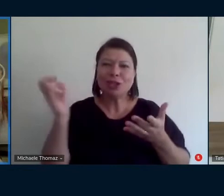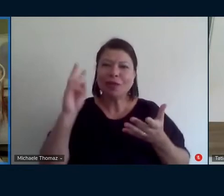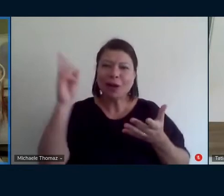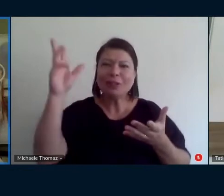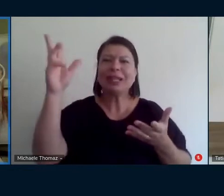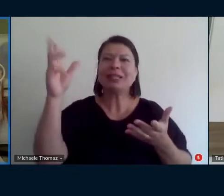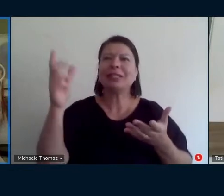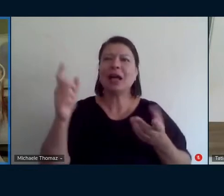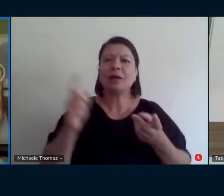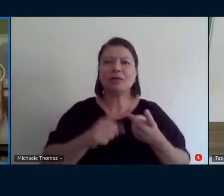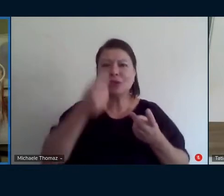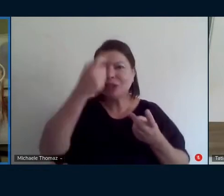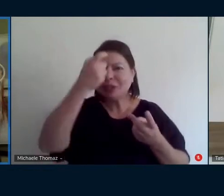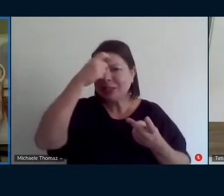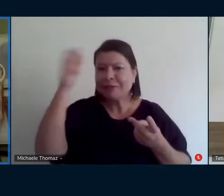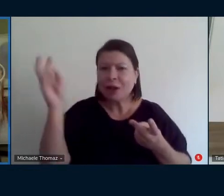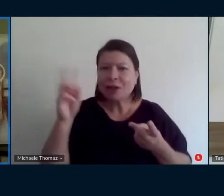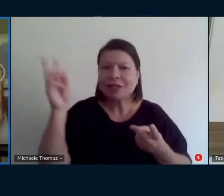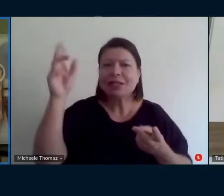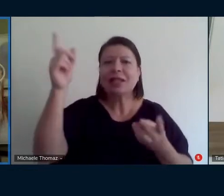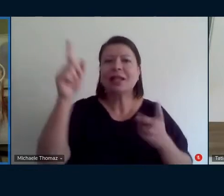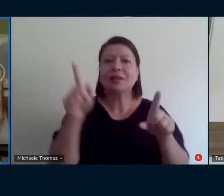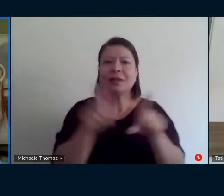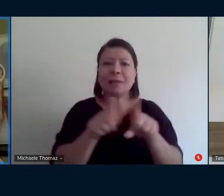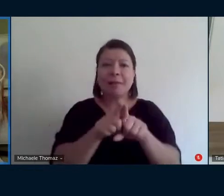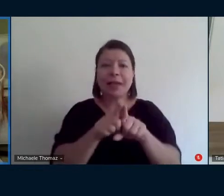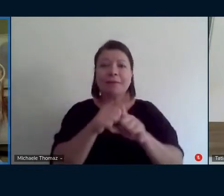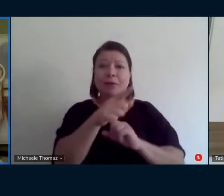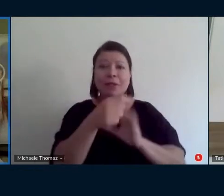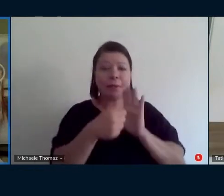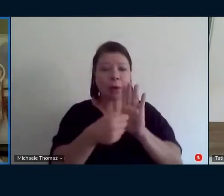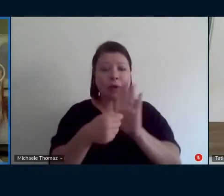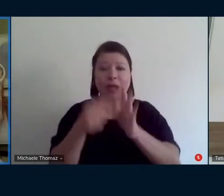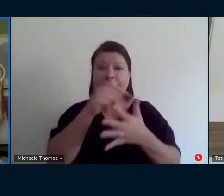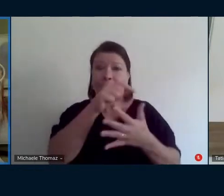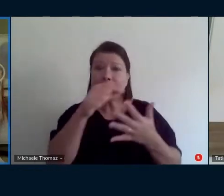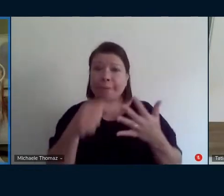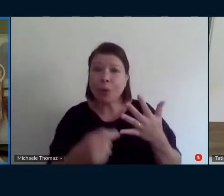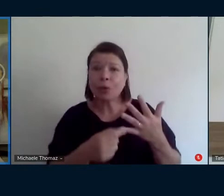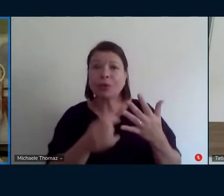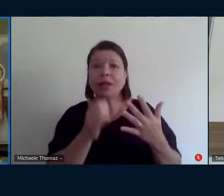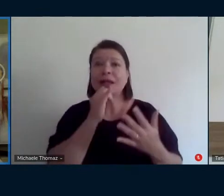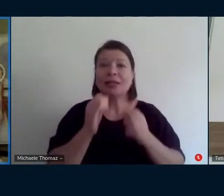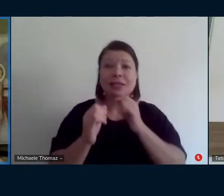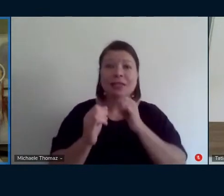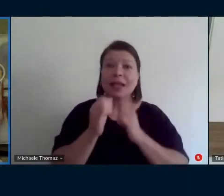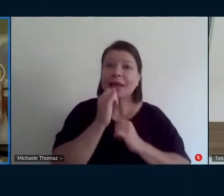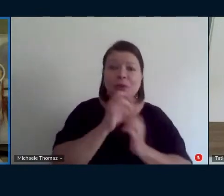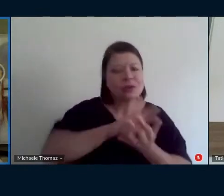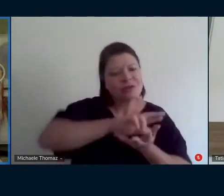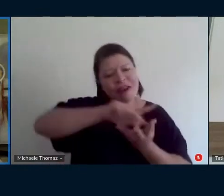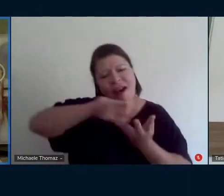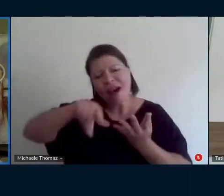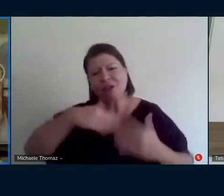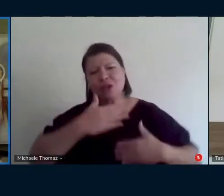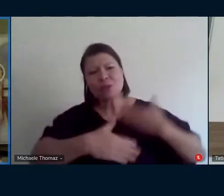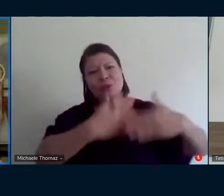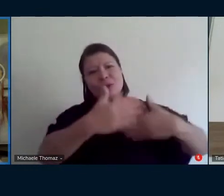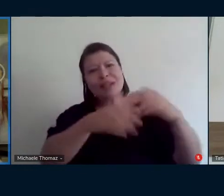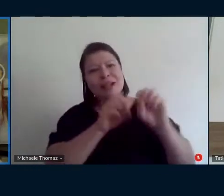de exemplo na apresentação dos processos educativos da transformação das práticas docentes e